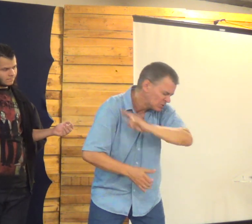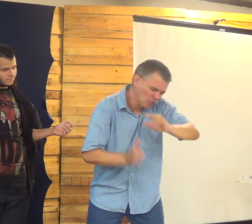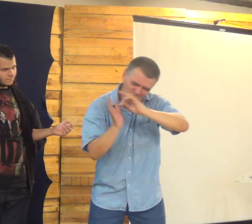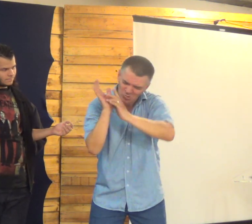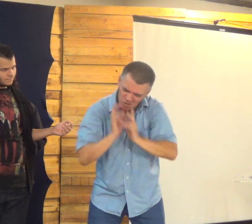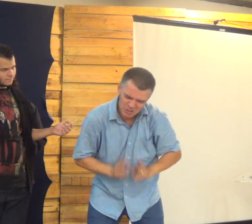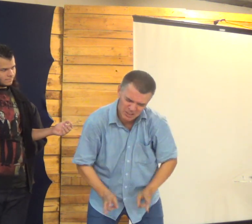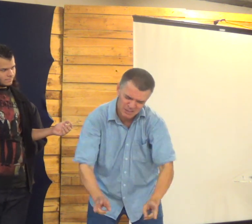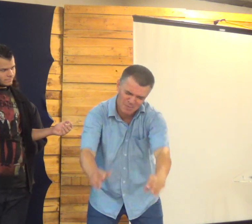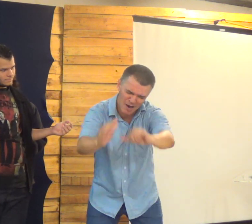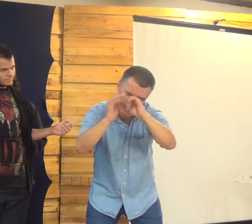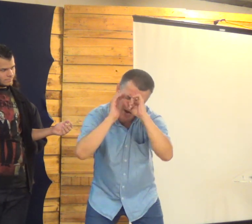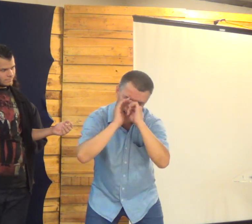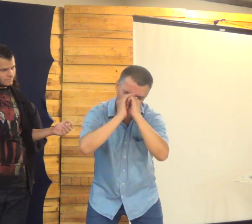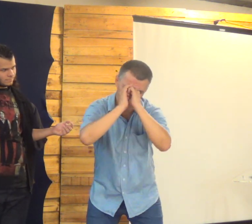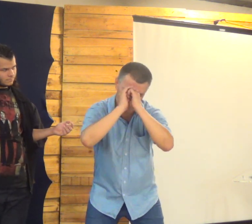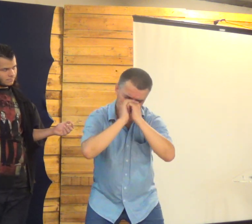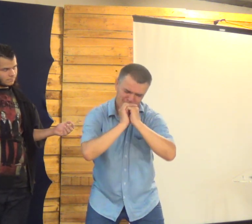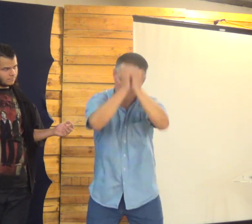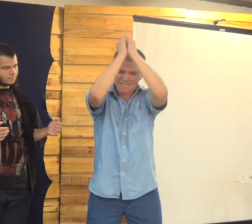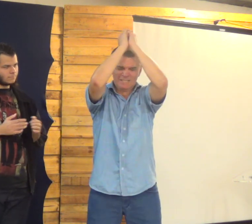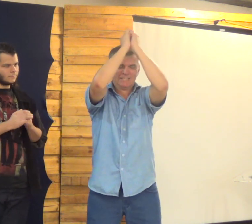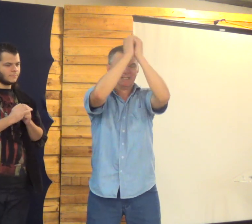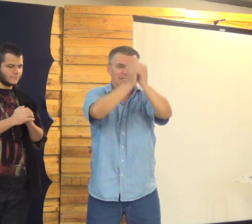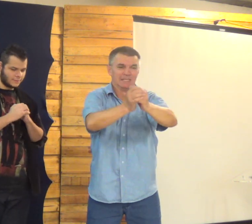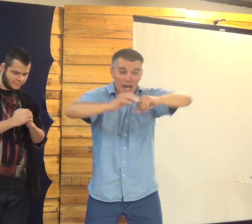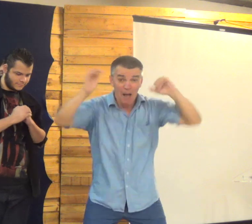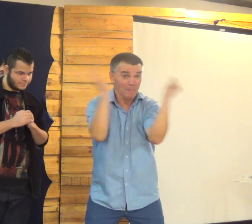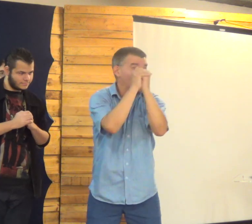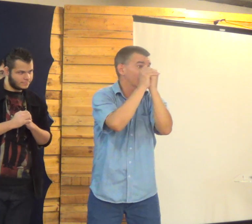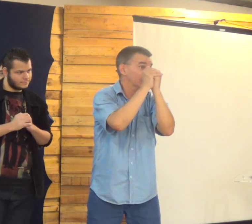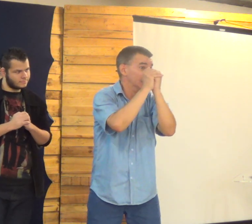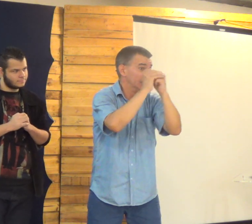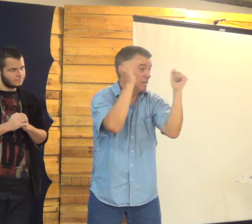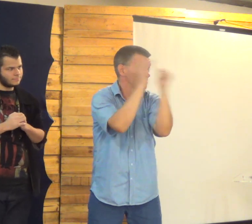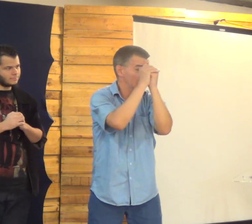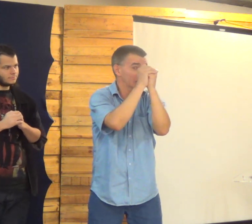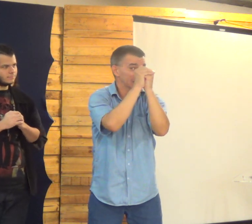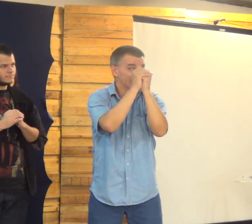Em nome de Jesus Para todo sempre Amém Amém Amém